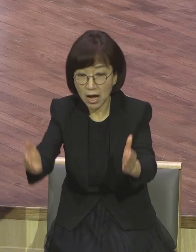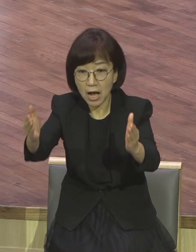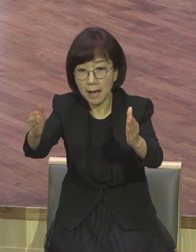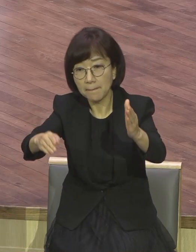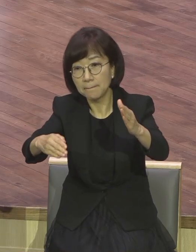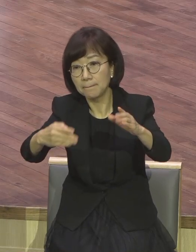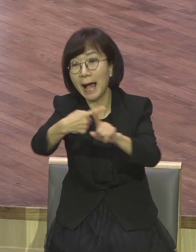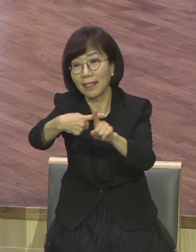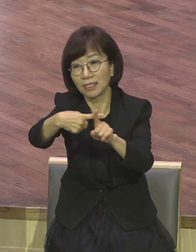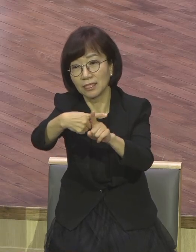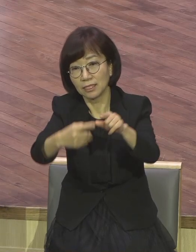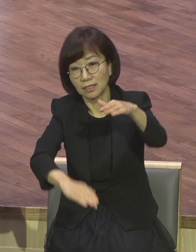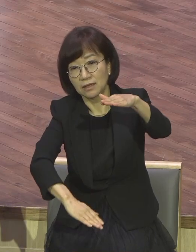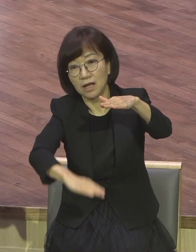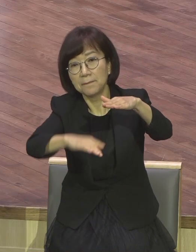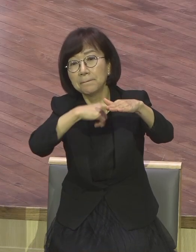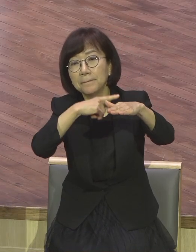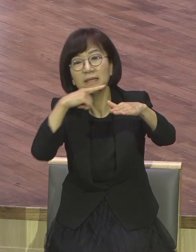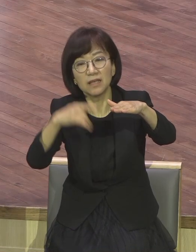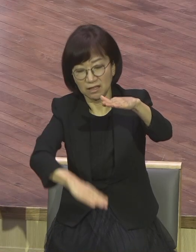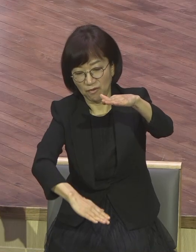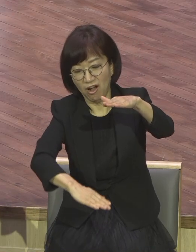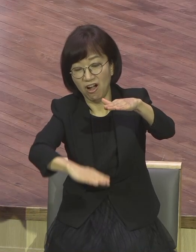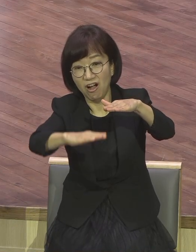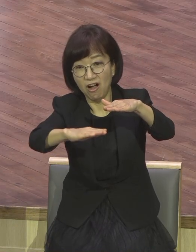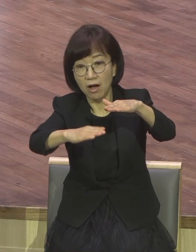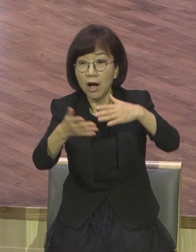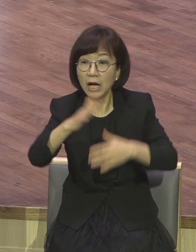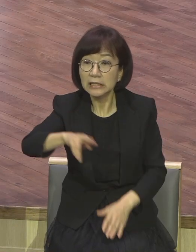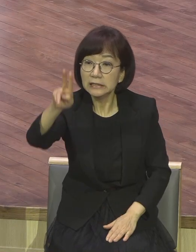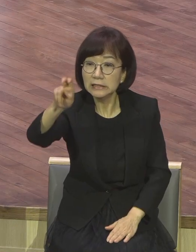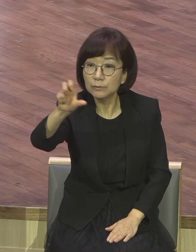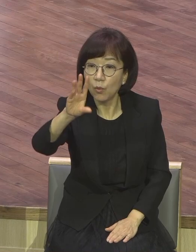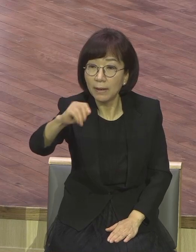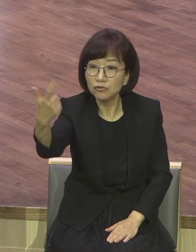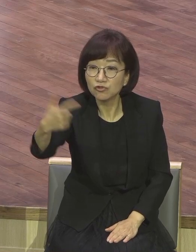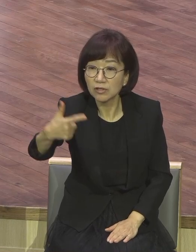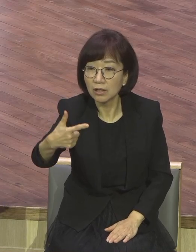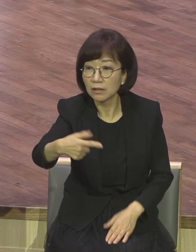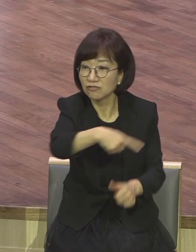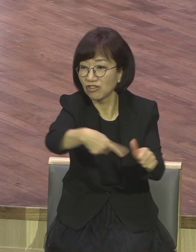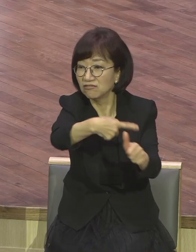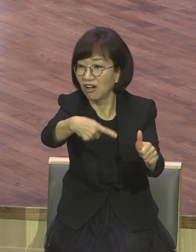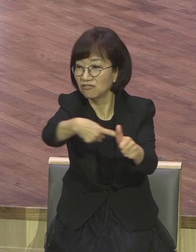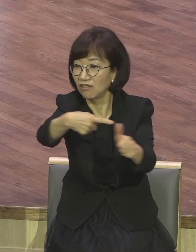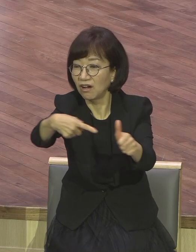뭐 한강이지 한강. 피가 쫙 흘러가지고 전 지역으로 그냥.